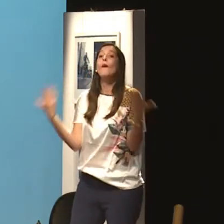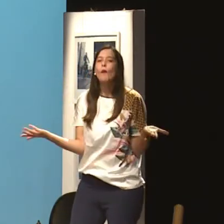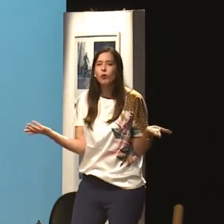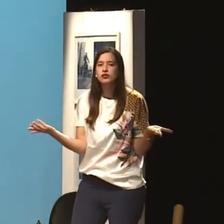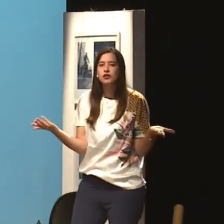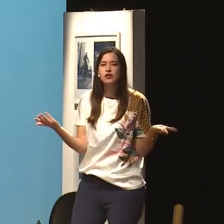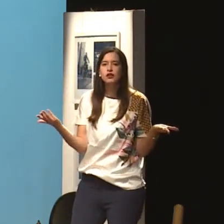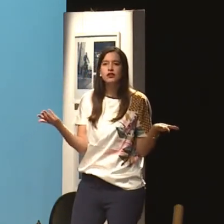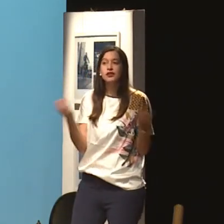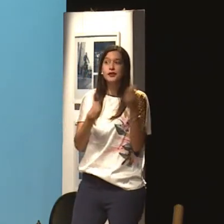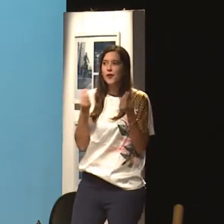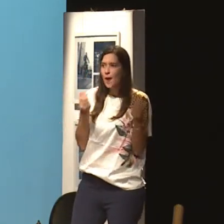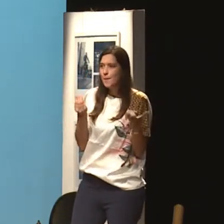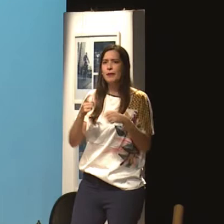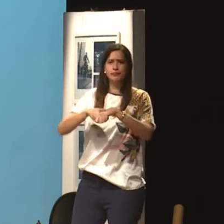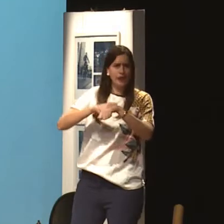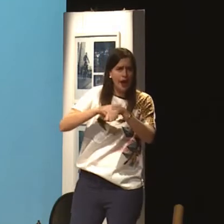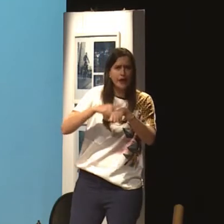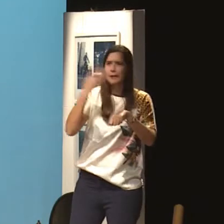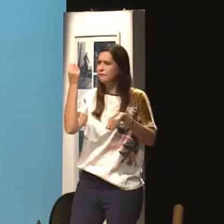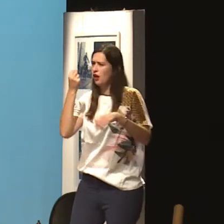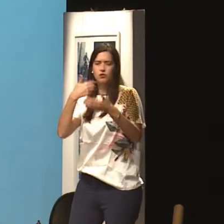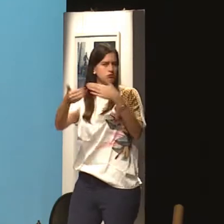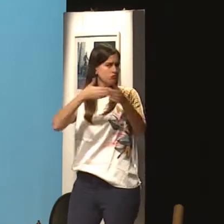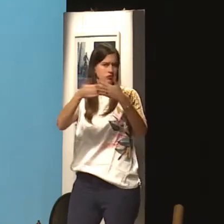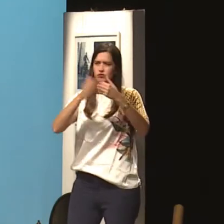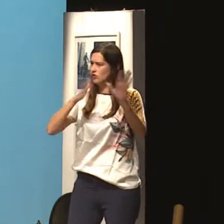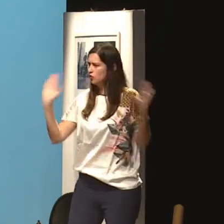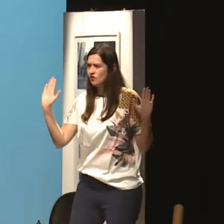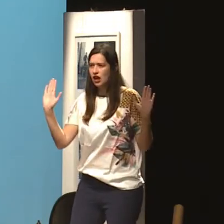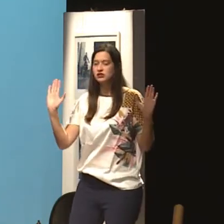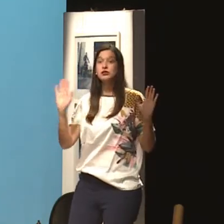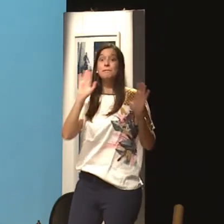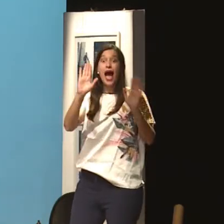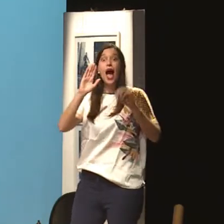Mas, também, se ela se separar, aonde ela vai viver? Em que casa ela vai morar? Como é que ela vai fazer para sobreviver?